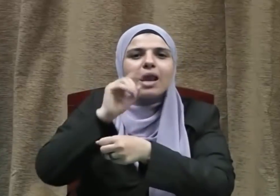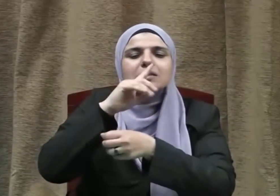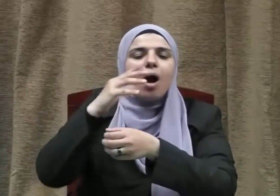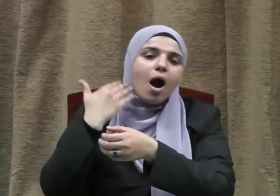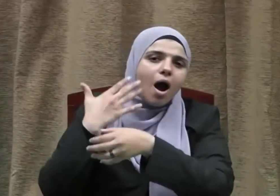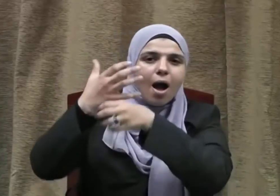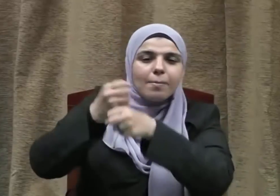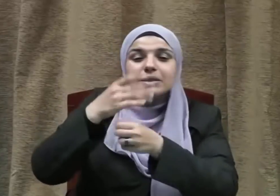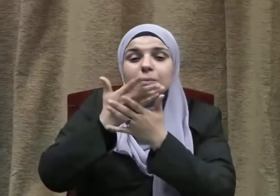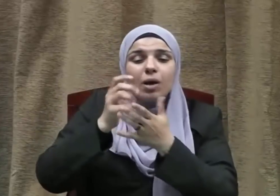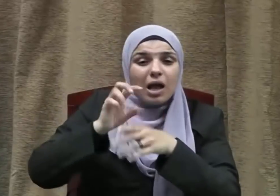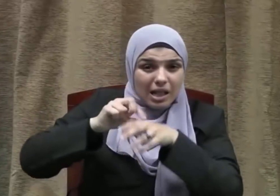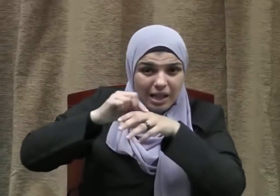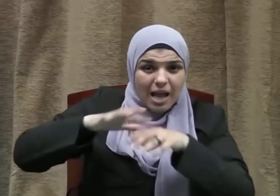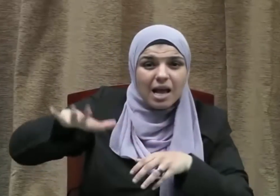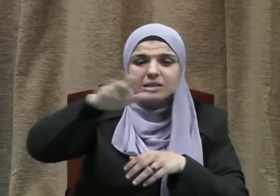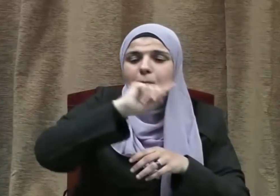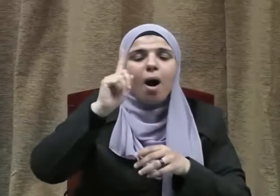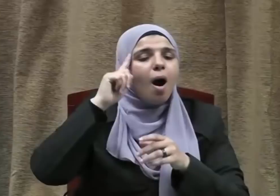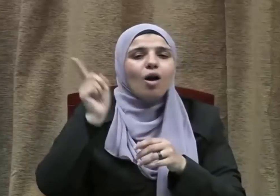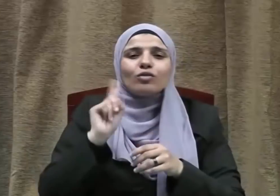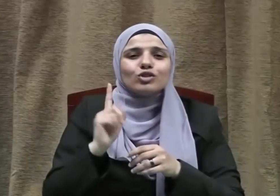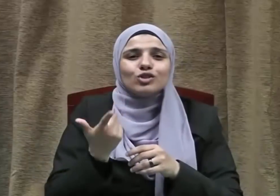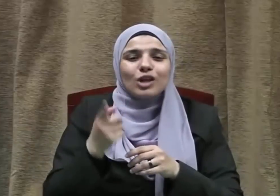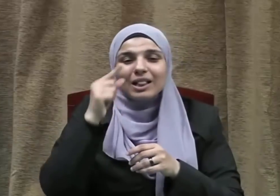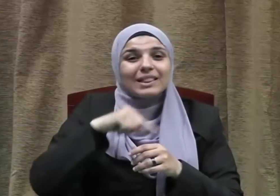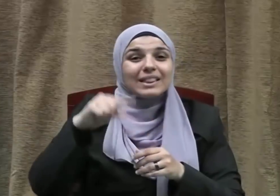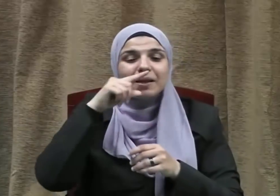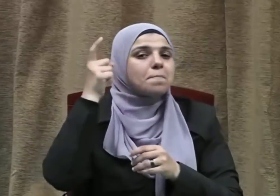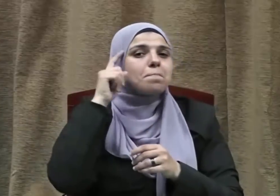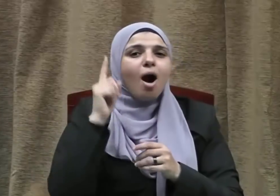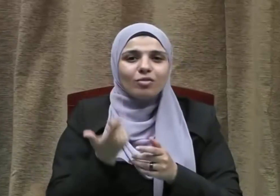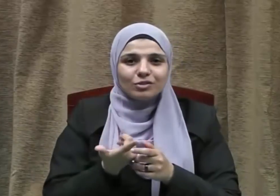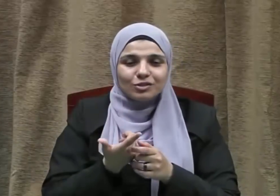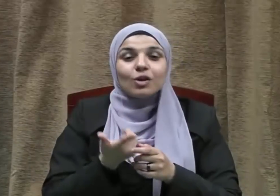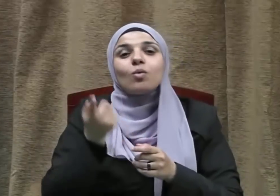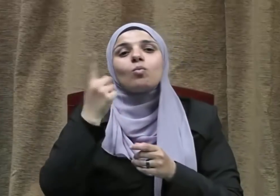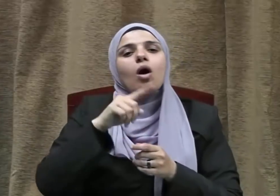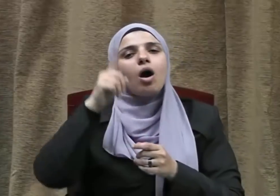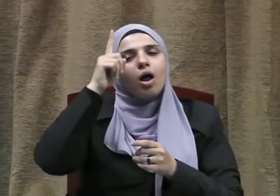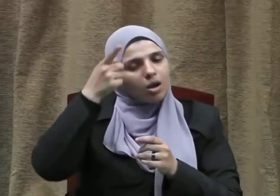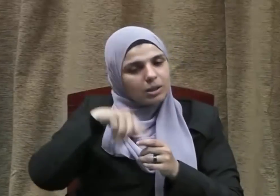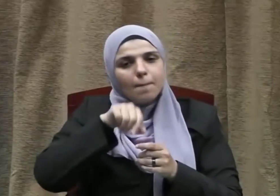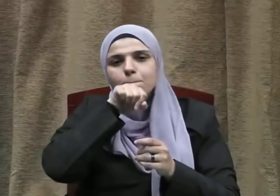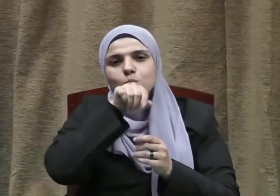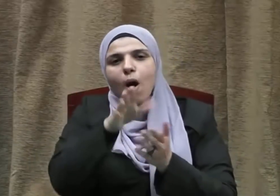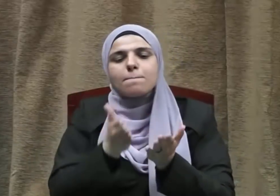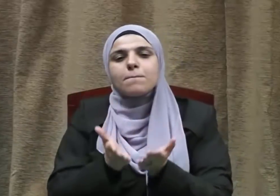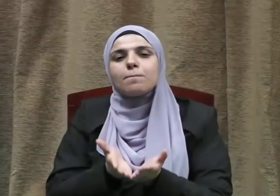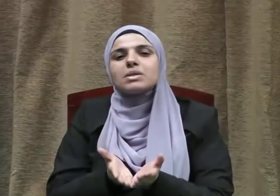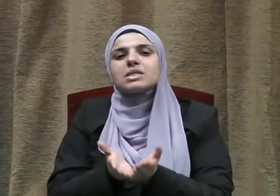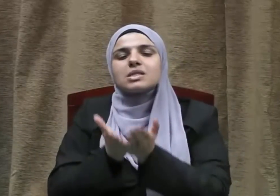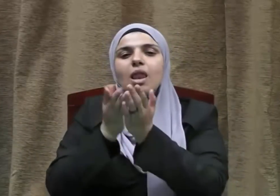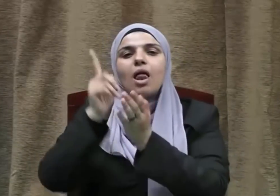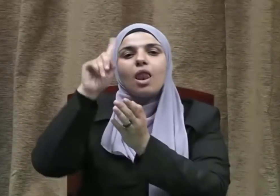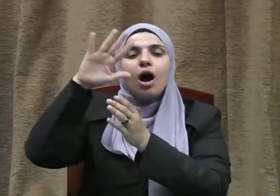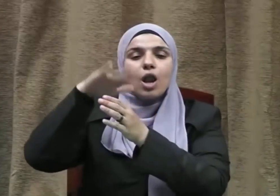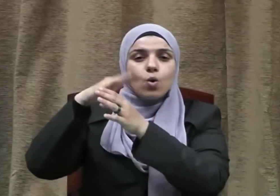ذلك بأنهم قوم لا يعلمون ولقد رسخ النبي صلى الله